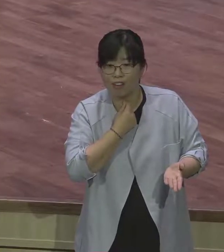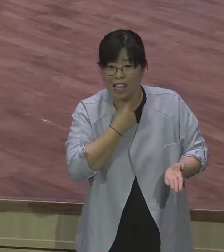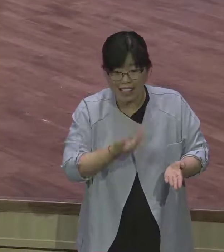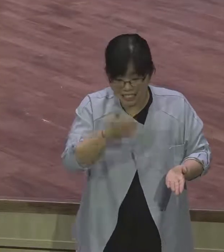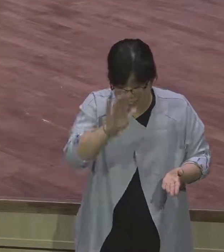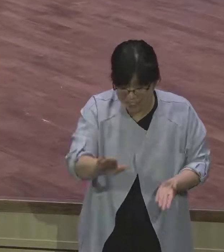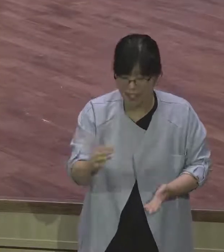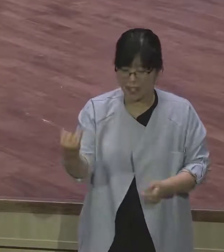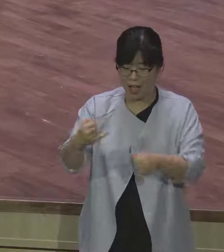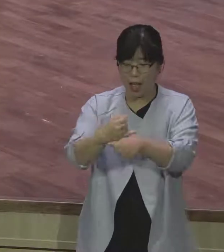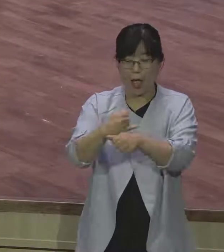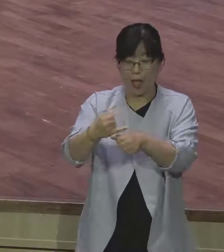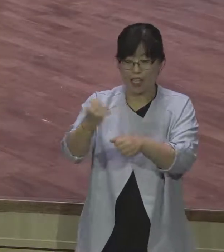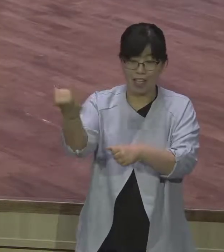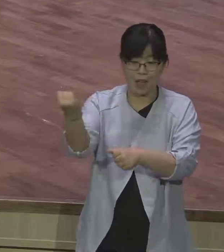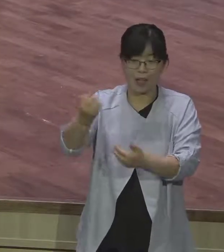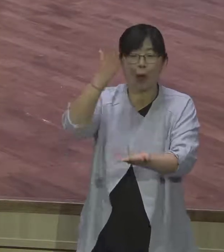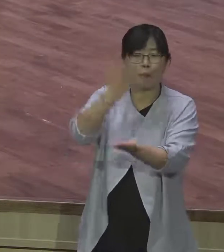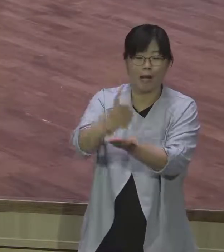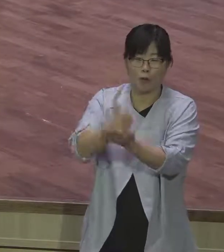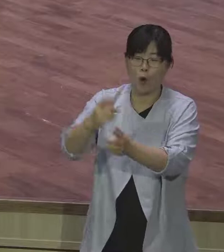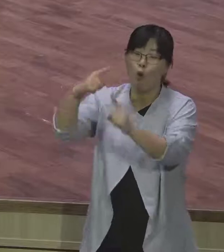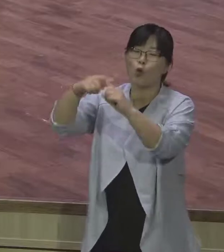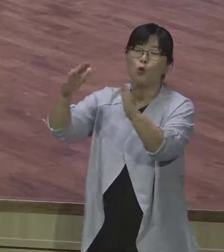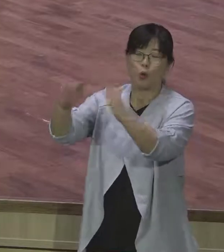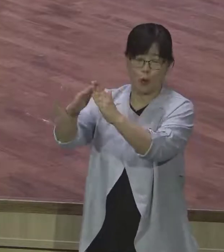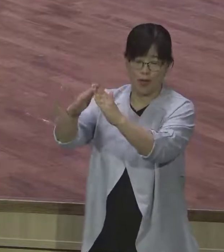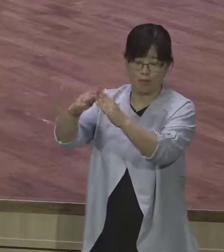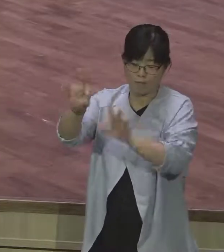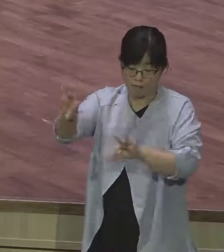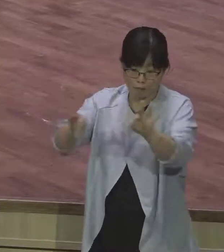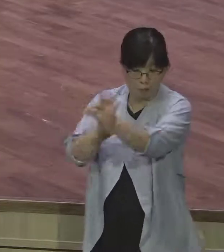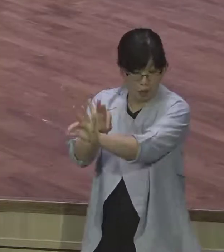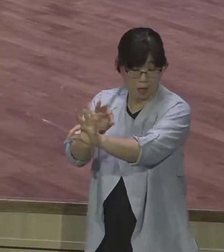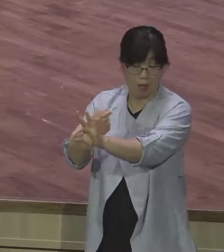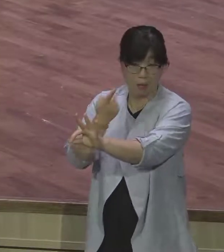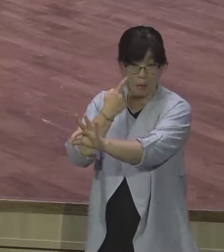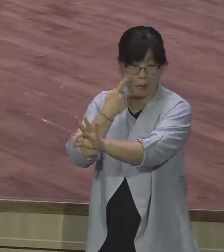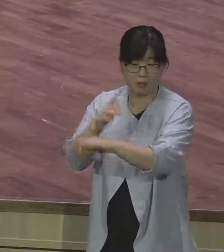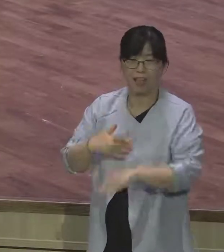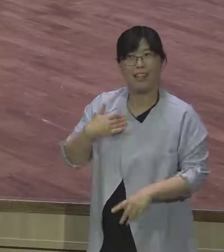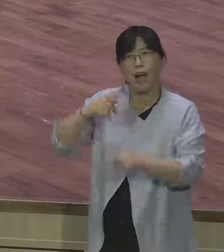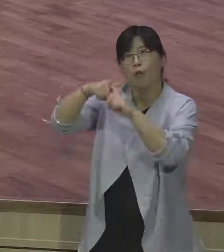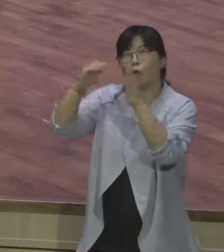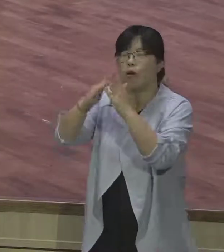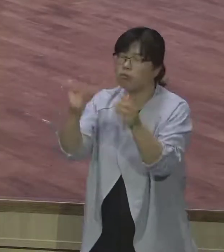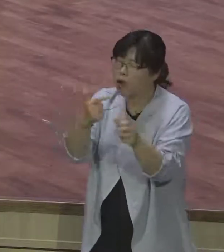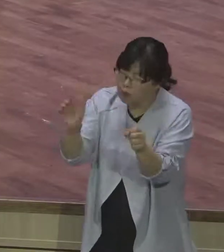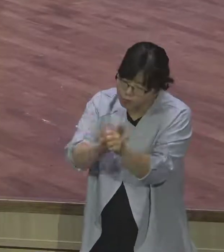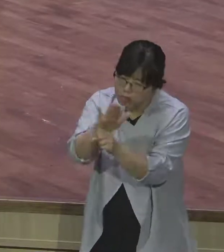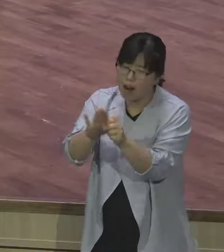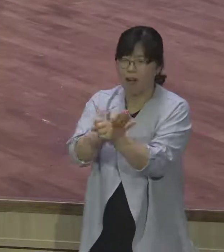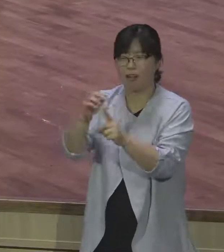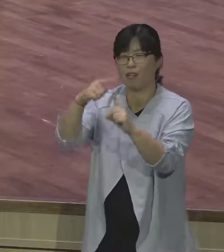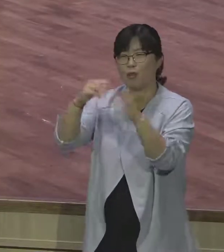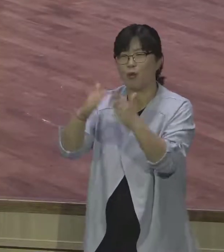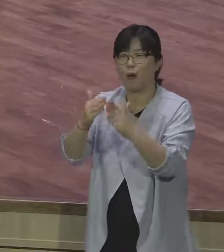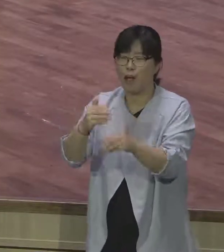예배되는 것이 너무 좋고 교회가 너무 좋고 직분이 너무 좋고 교회를 위해서 흥신한 것이 너무 좋고.